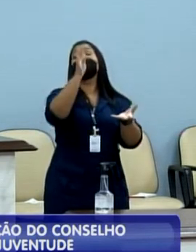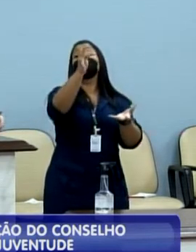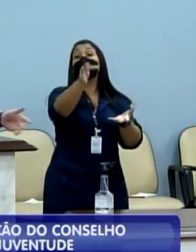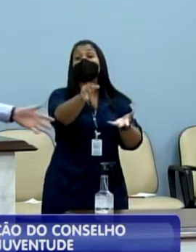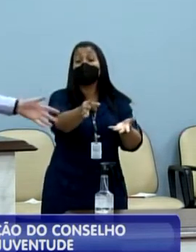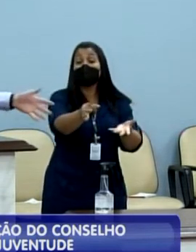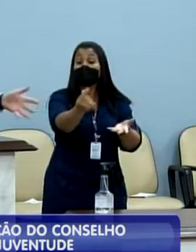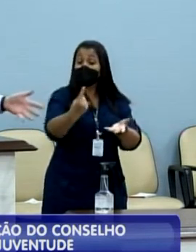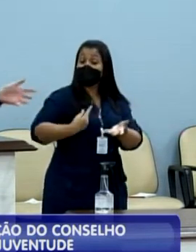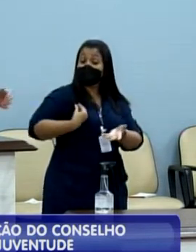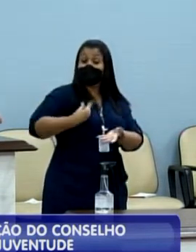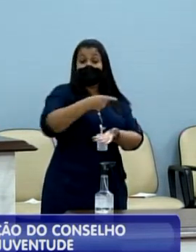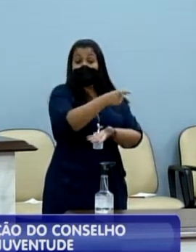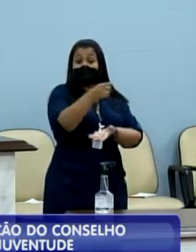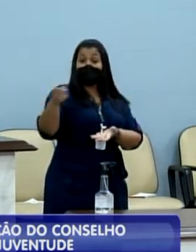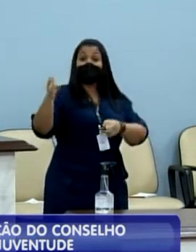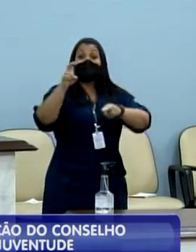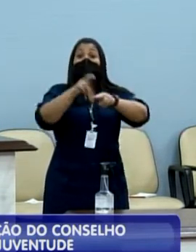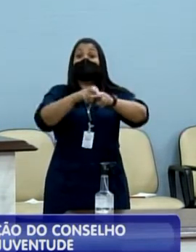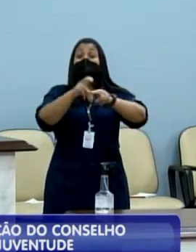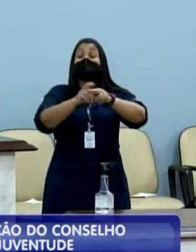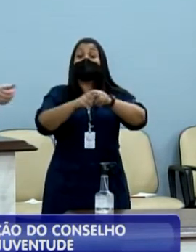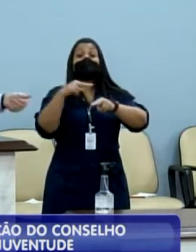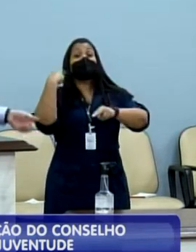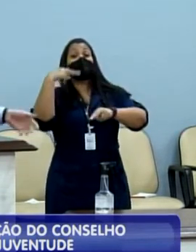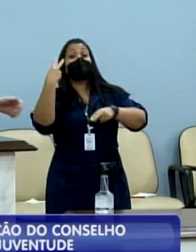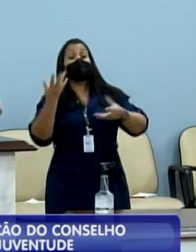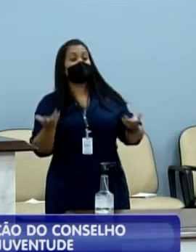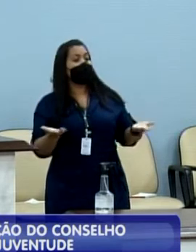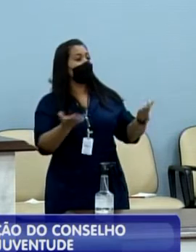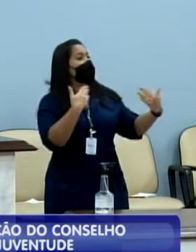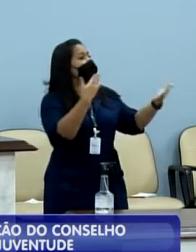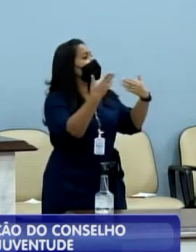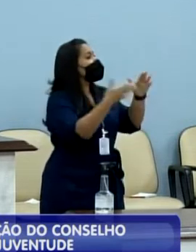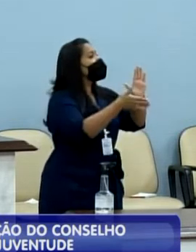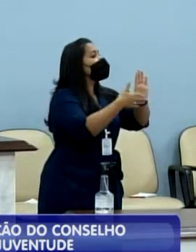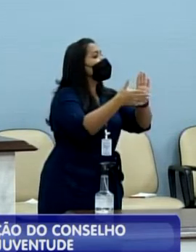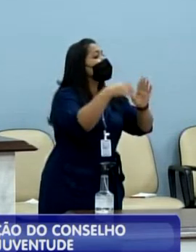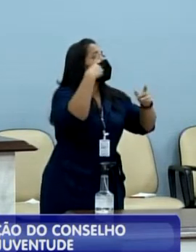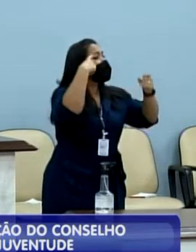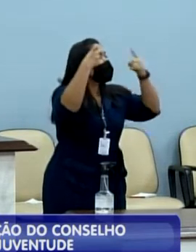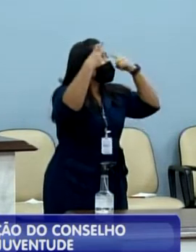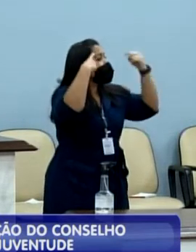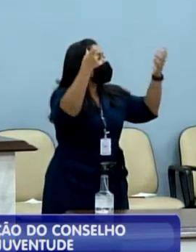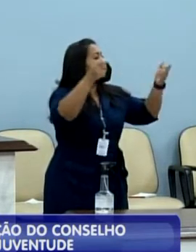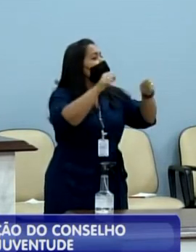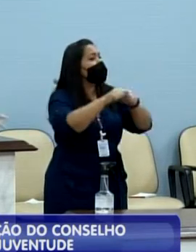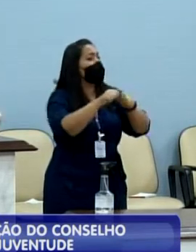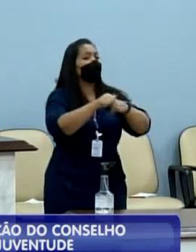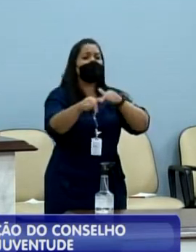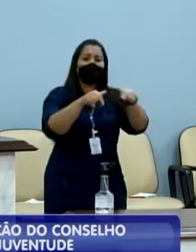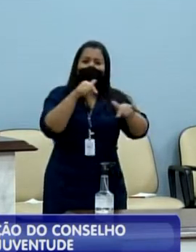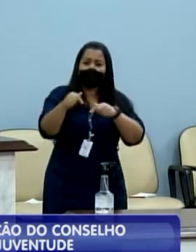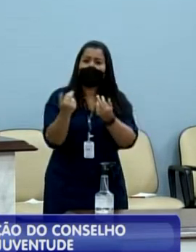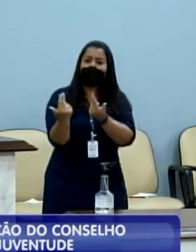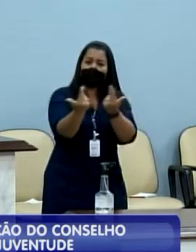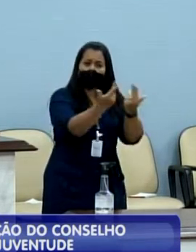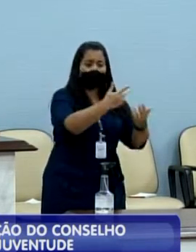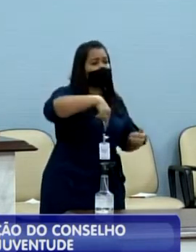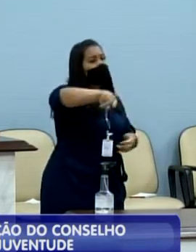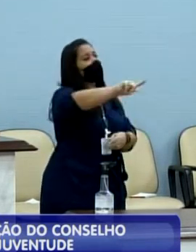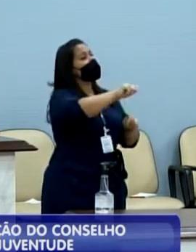está aqui também sentado, propondo ideias, fazendo um trabalho exímio como vocês fazem,